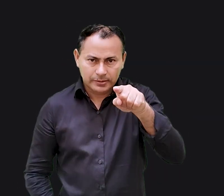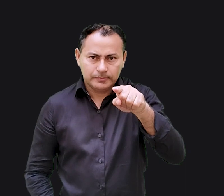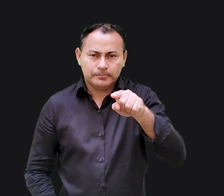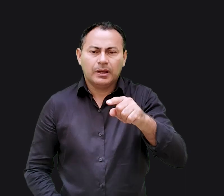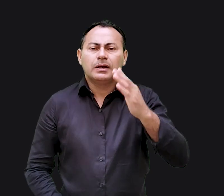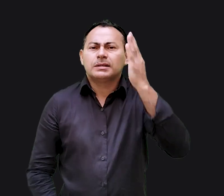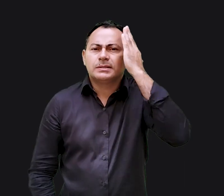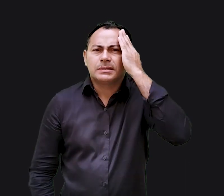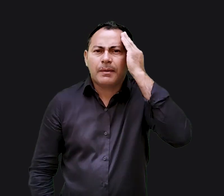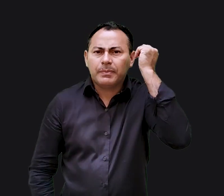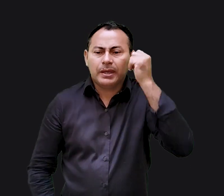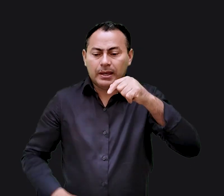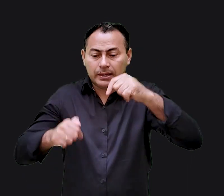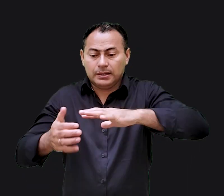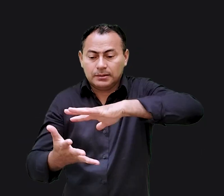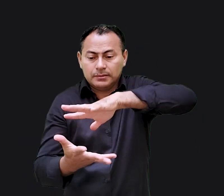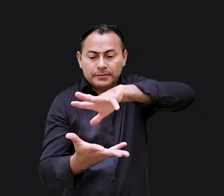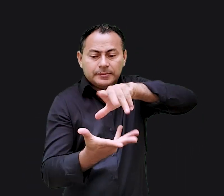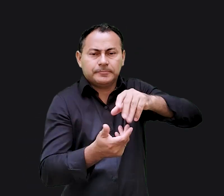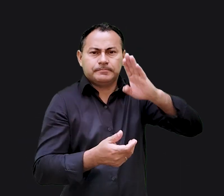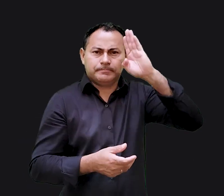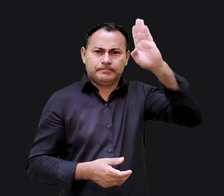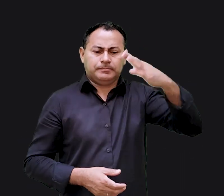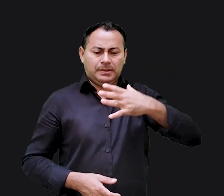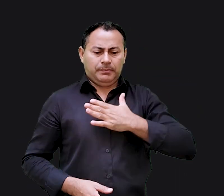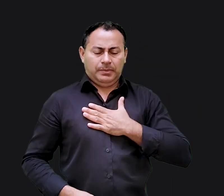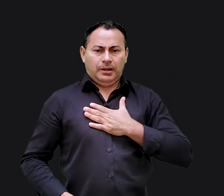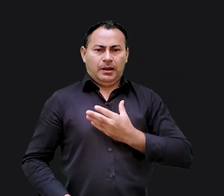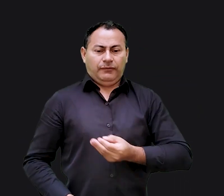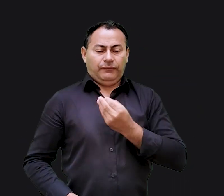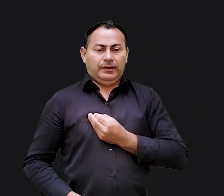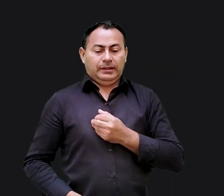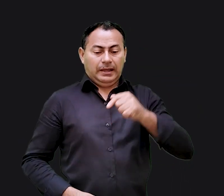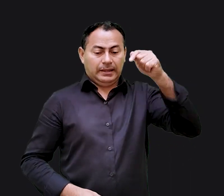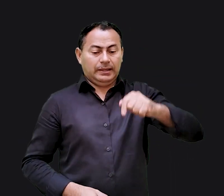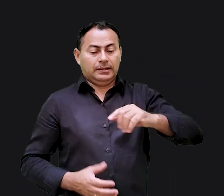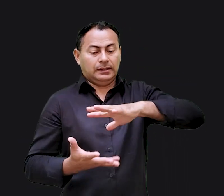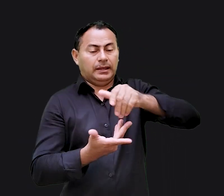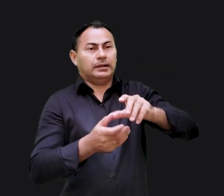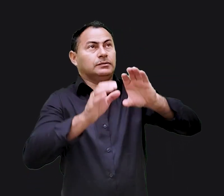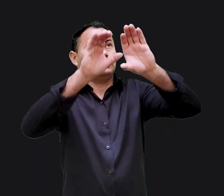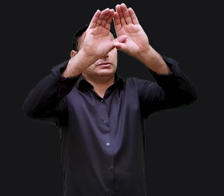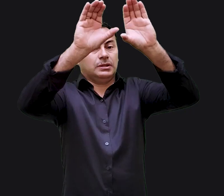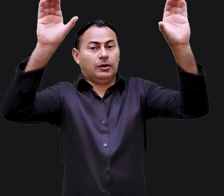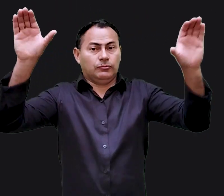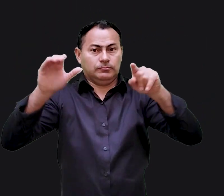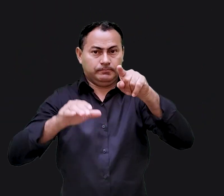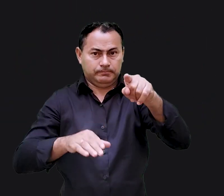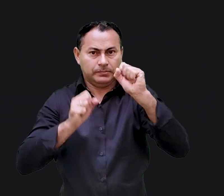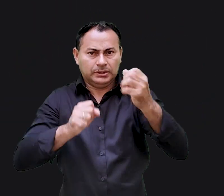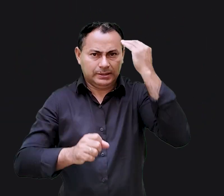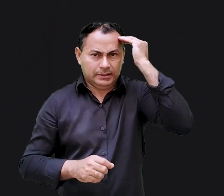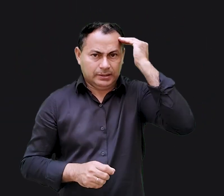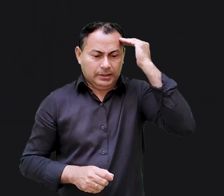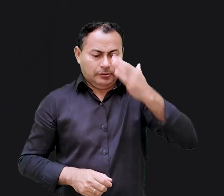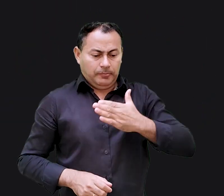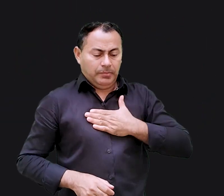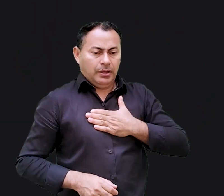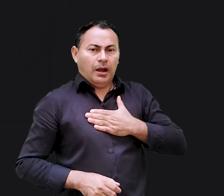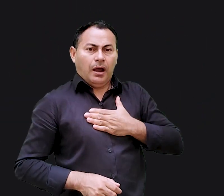vocês vão descobrir na Terra a essência do meu ser no céu. Vocês poderão entender a essência